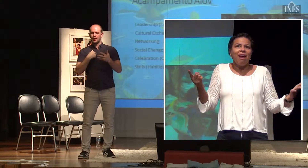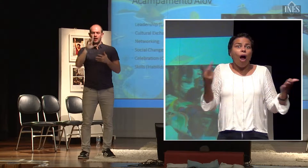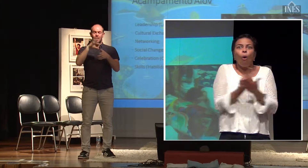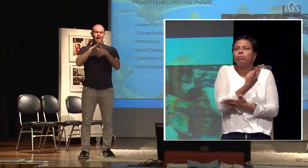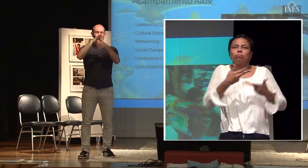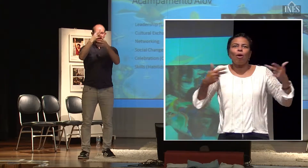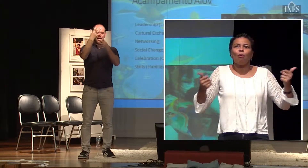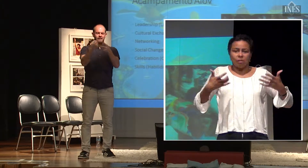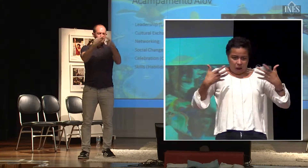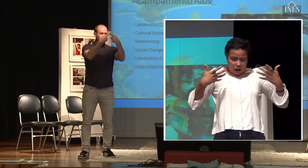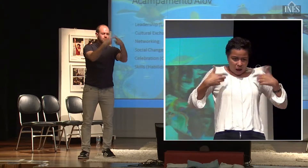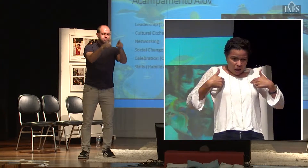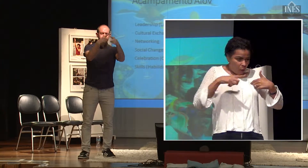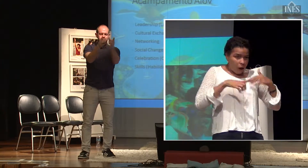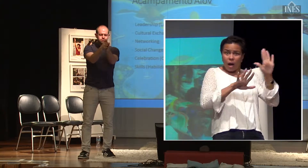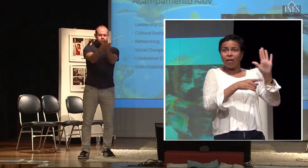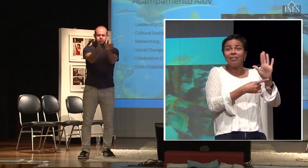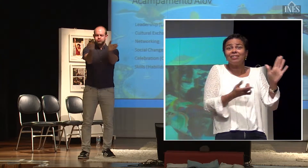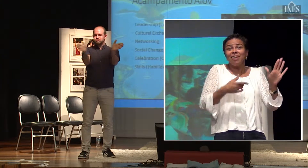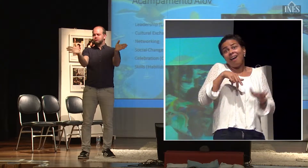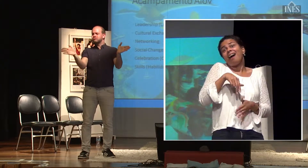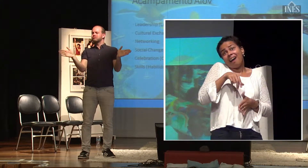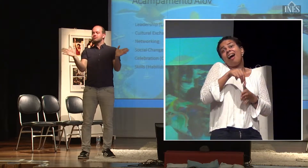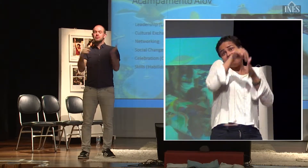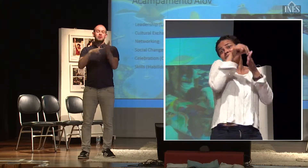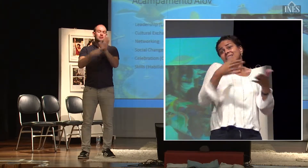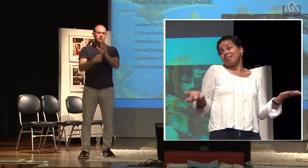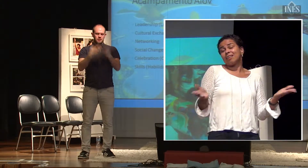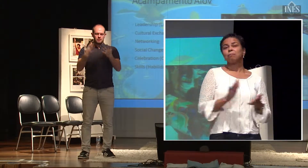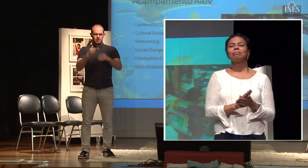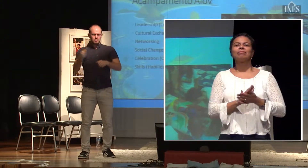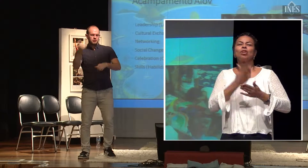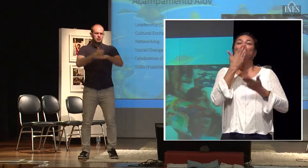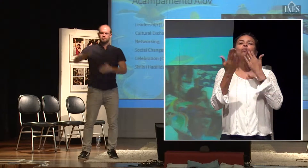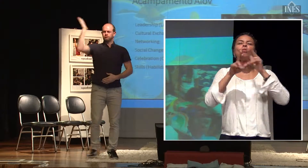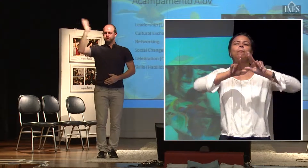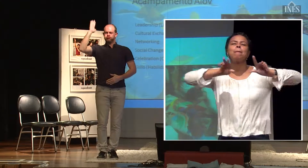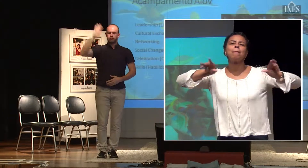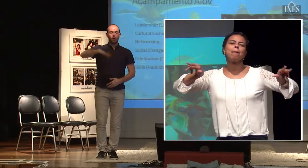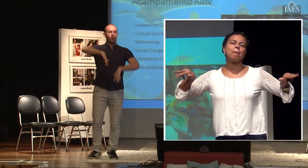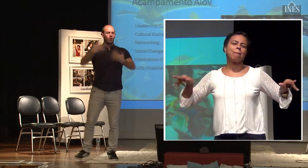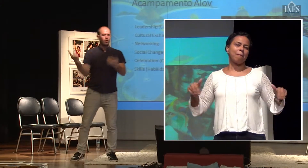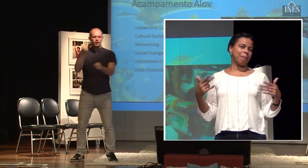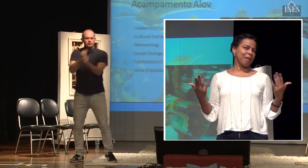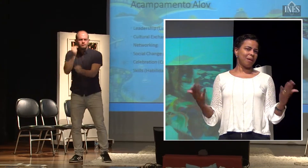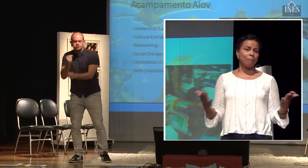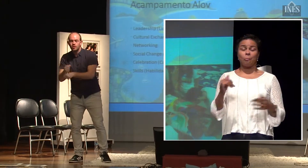vocês também. Então, e eu sei que existem vários tipos de liderança possível. Tem aquela liderança que vai